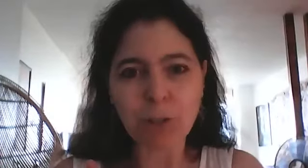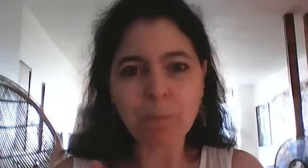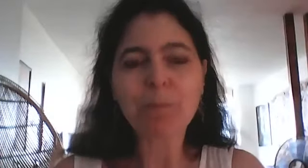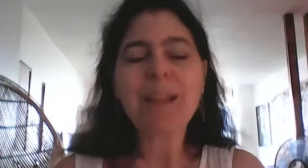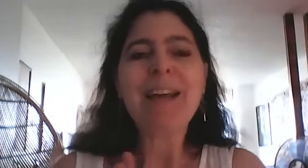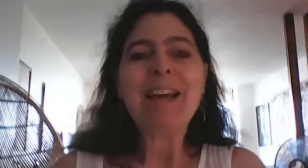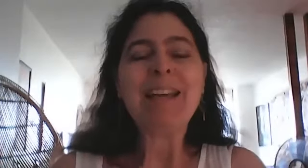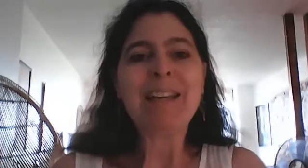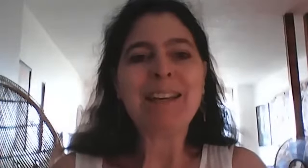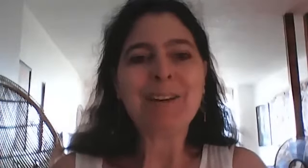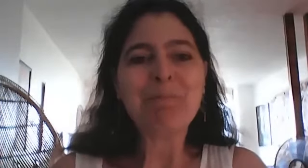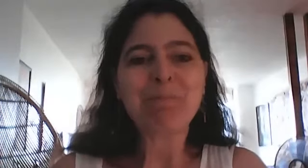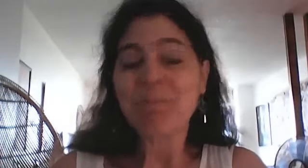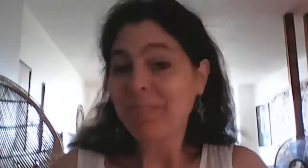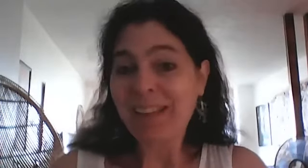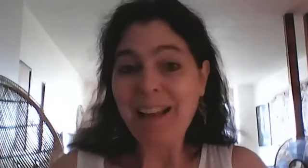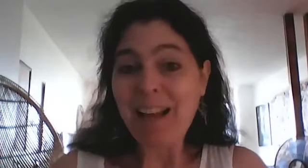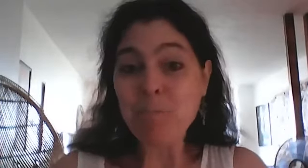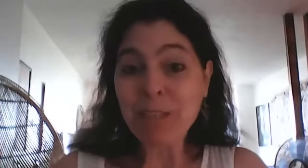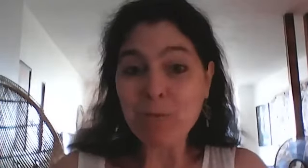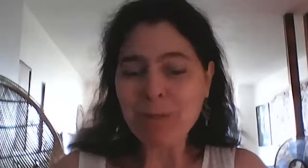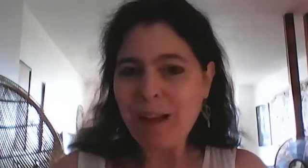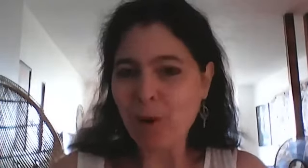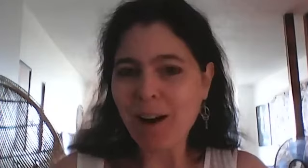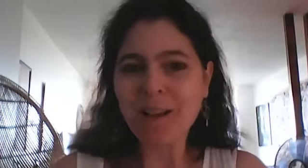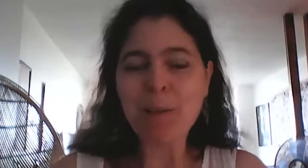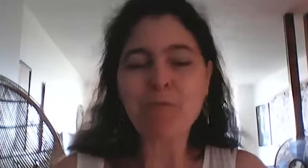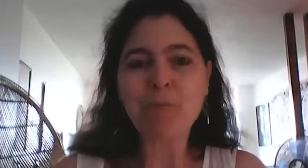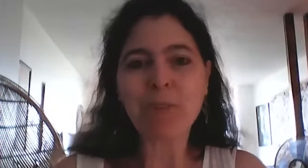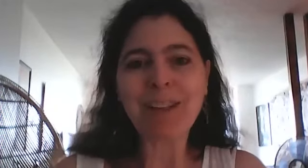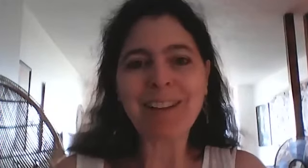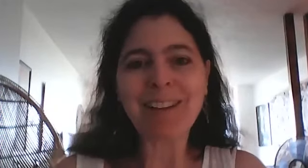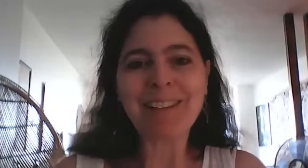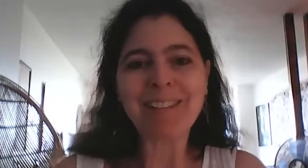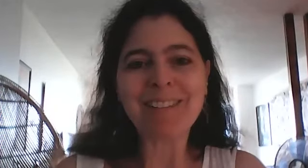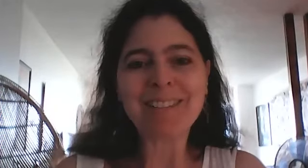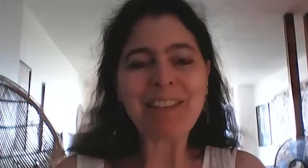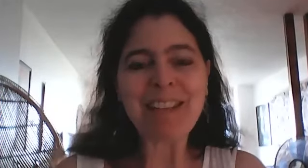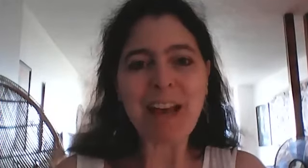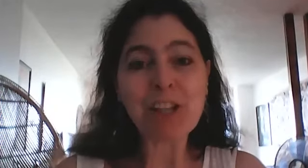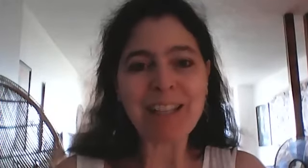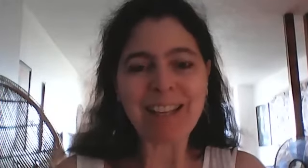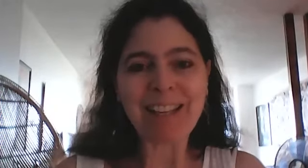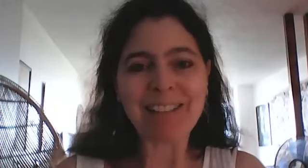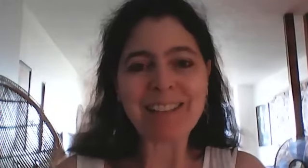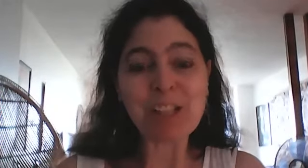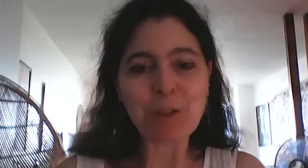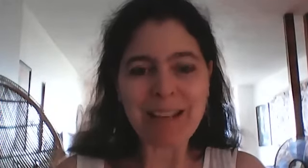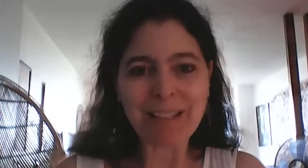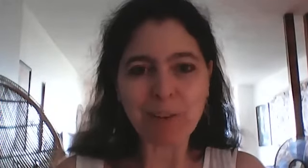et amusez-vous à voir comment vous pouvez travailler à régénérer des choses à l'intérieur